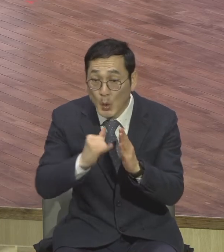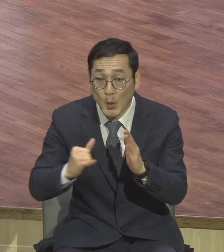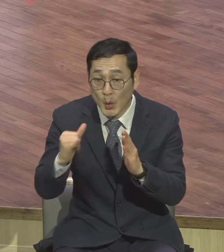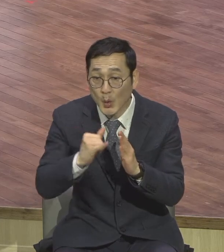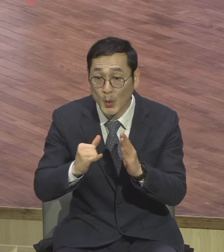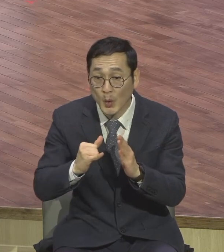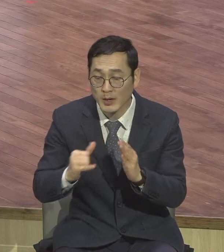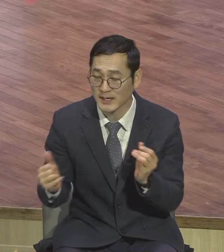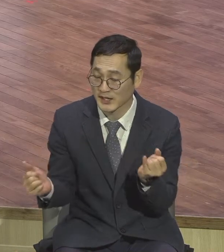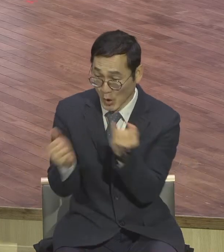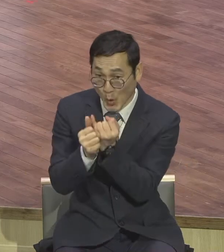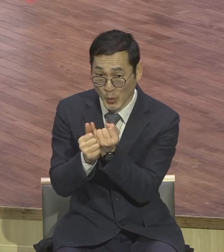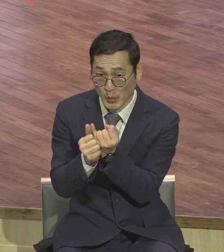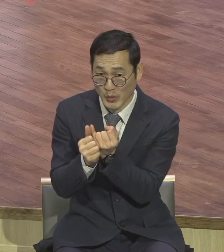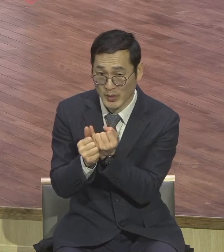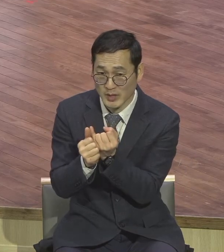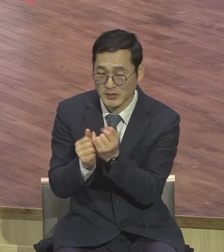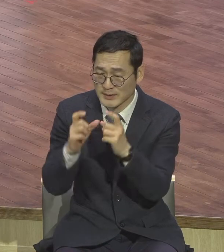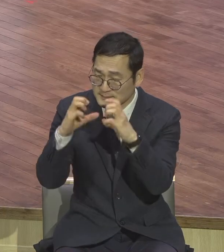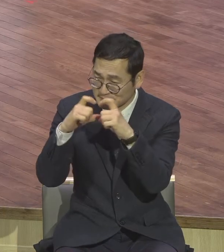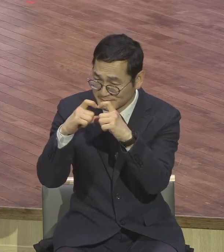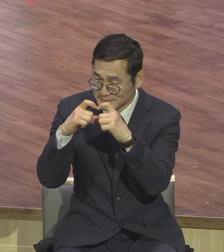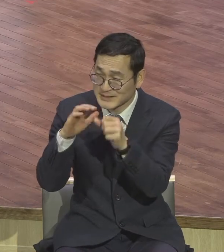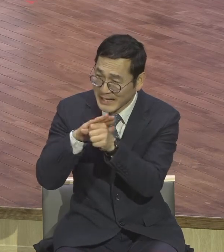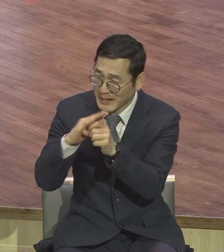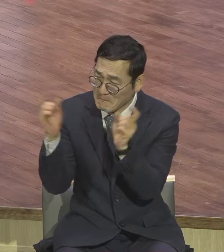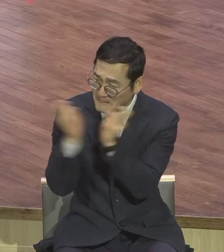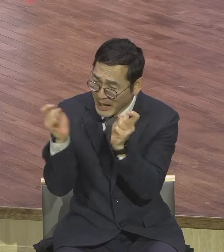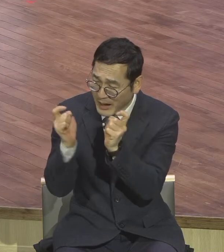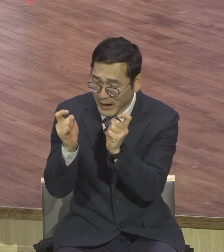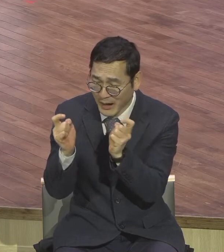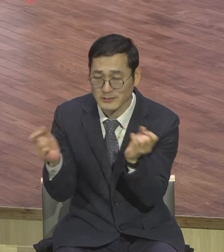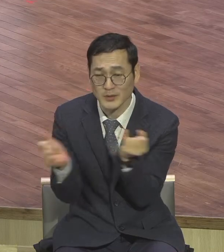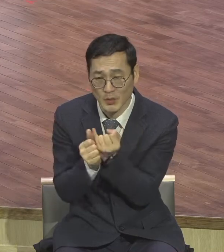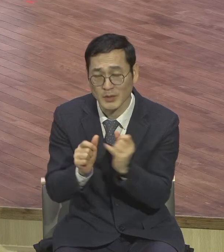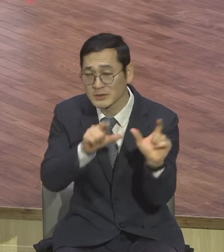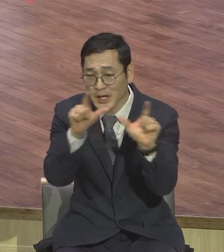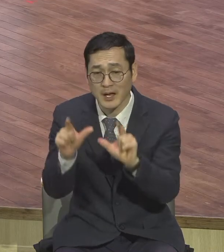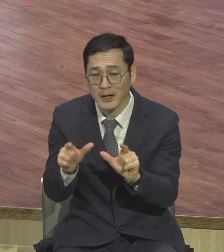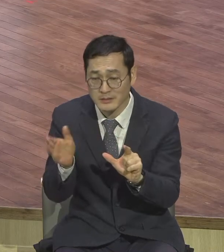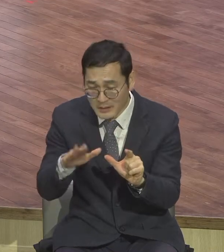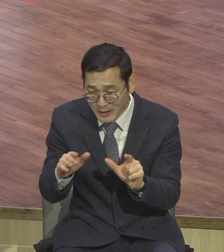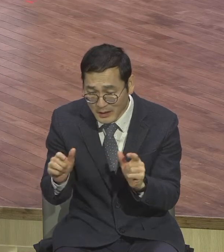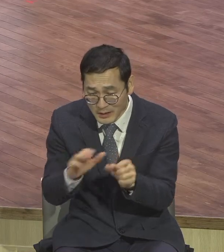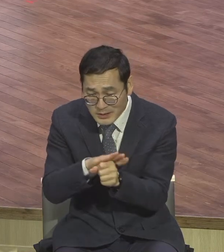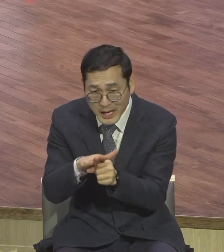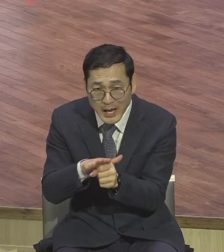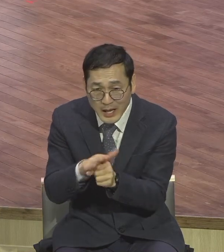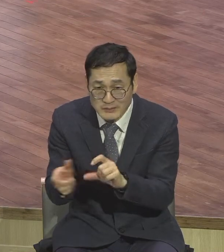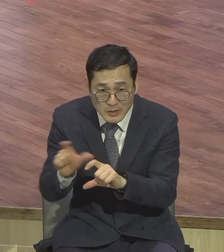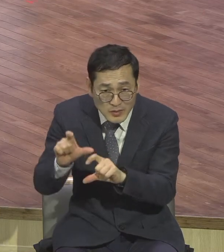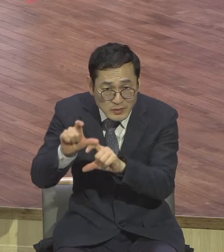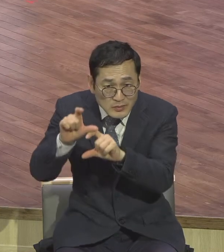사랑해서 평생 사는데도 살면 살수록 더 모여 진해지고 더 깊어지고